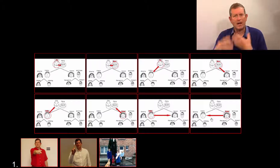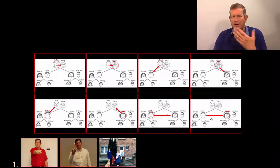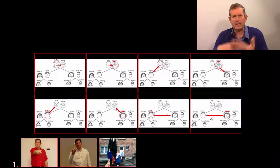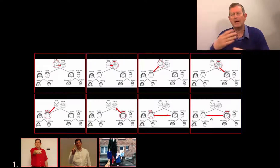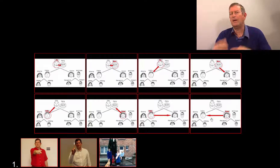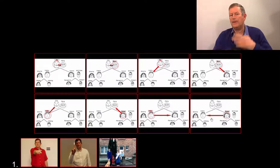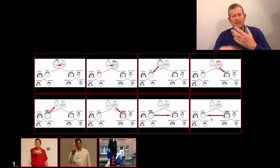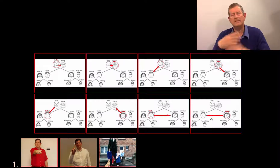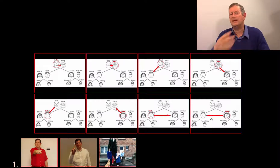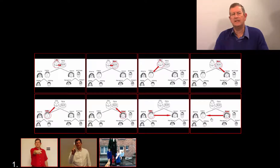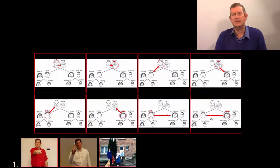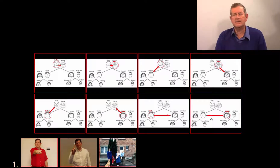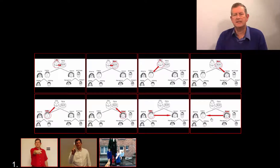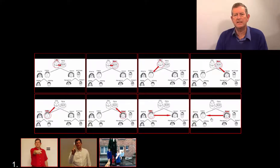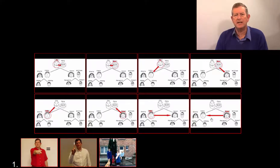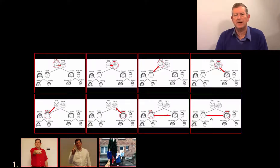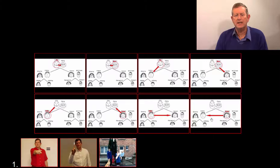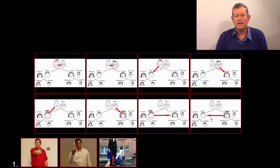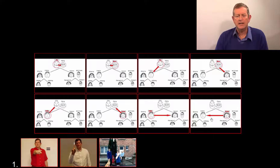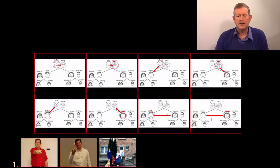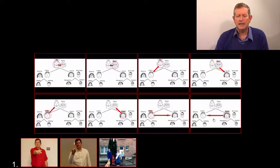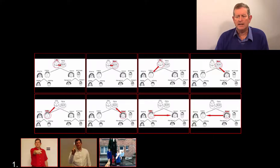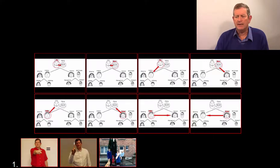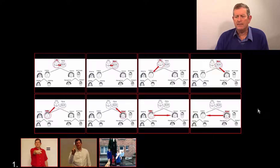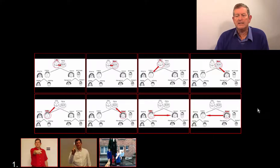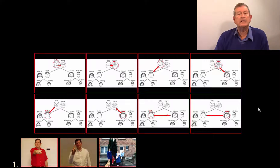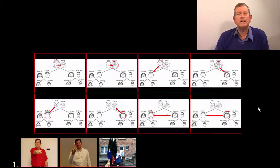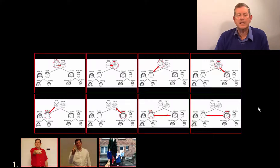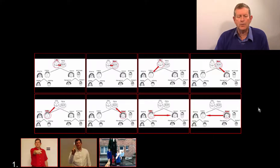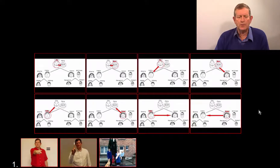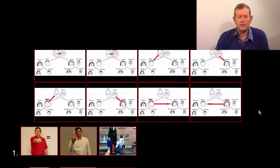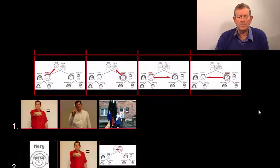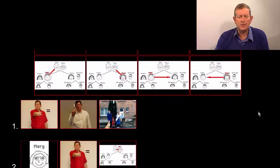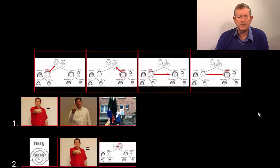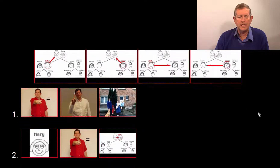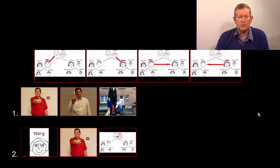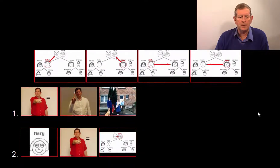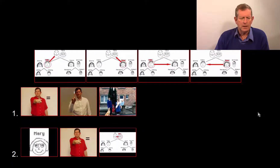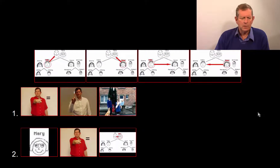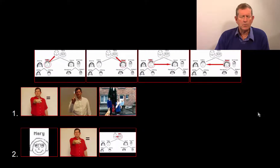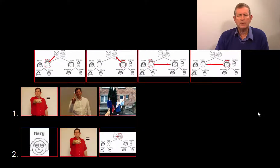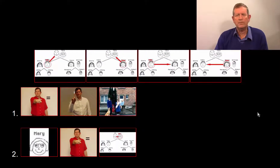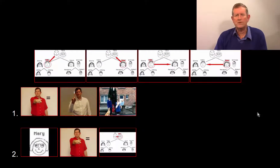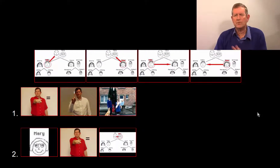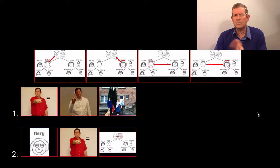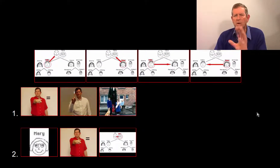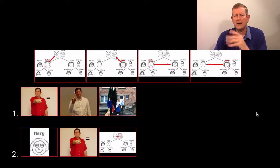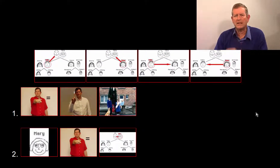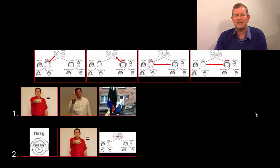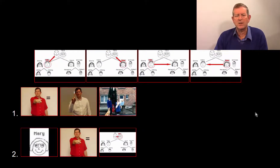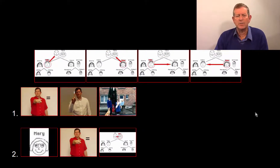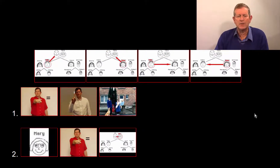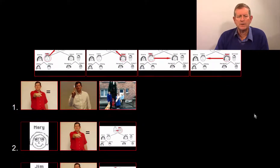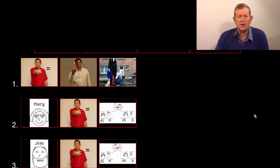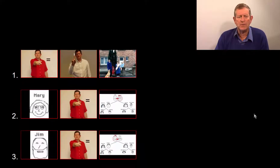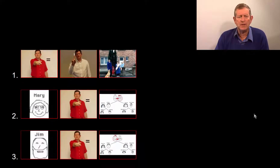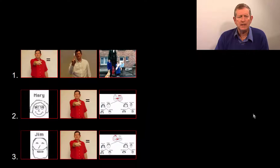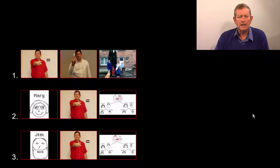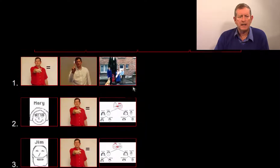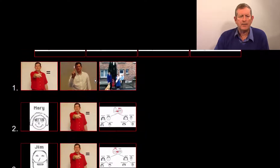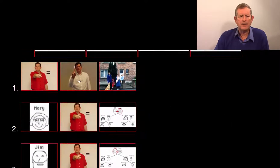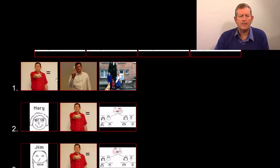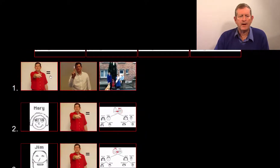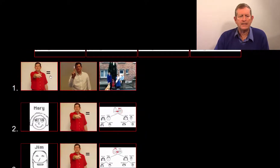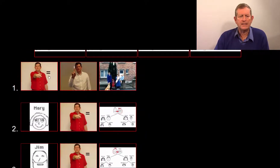falloir travailler, répéter les exercices, etc. Mais c'est un début.'est un petit début. Donc, faisons trois, quatre exemples ensemble.